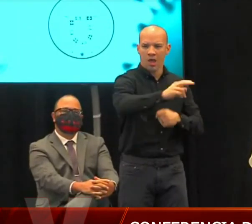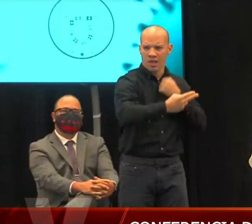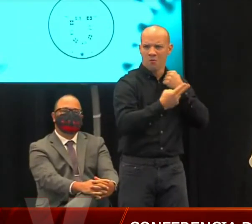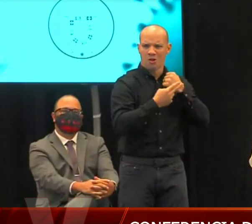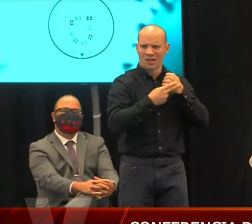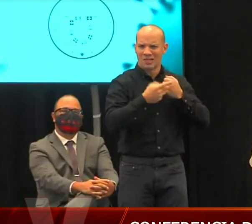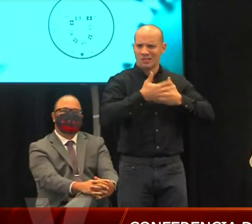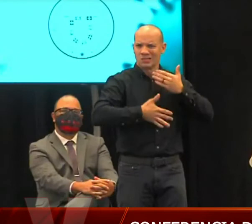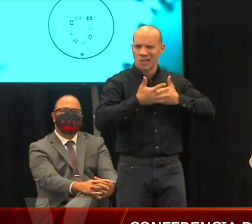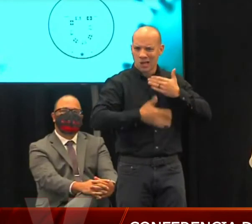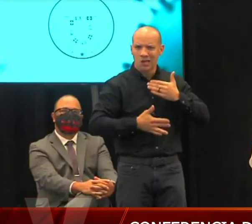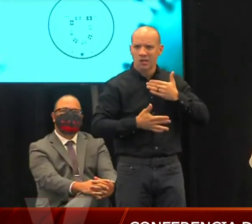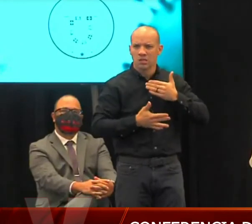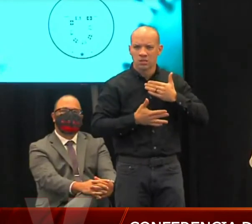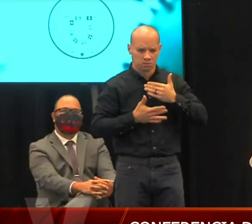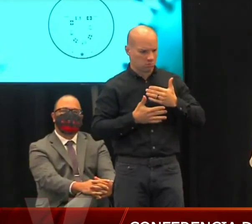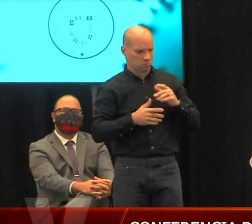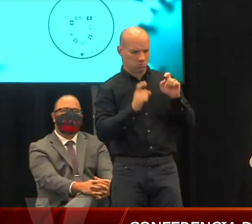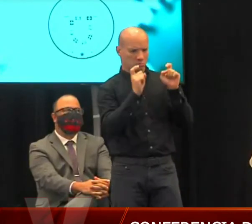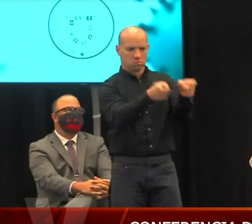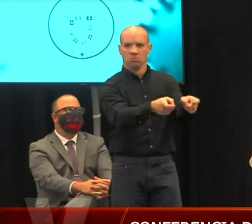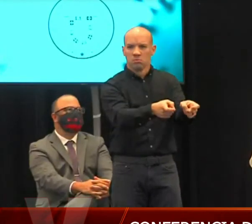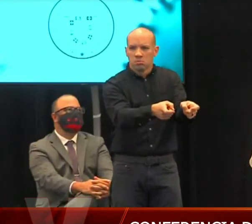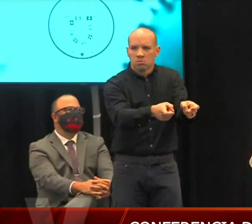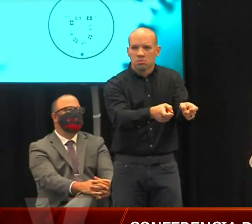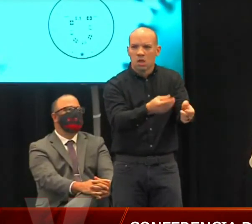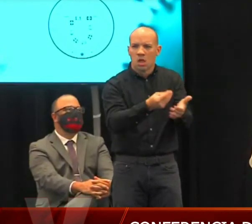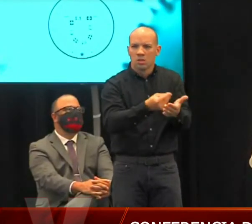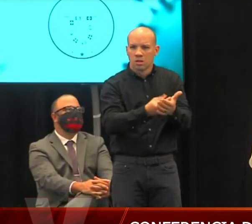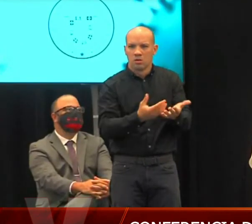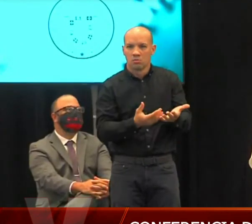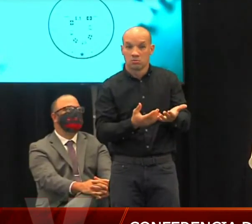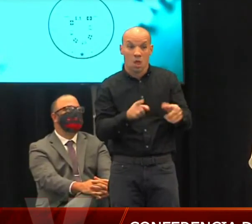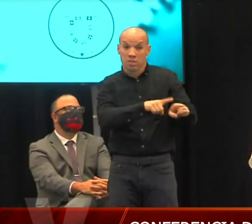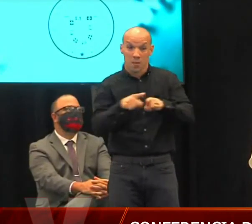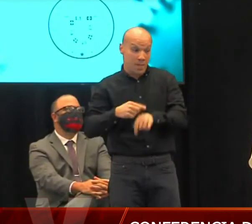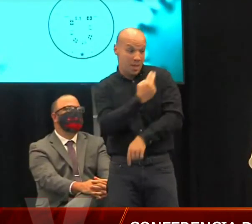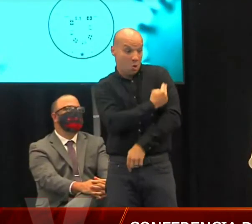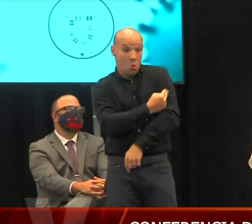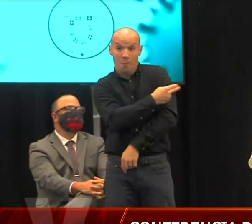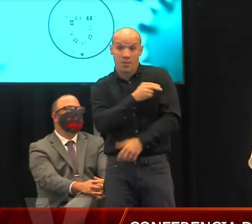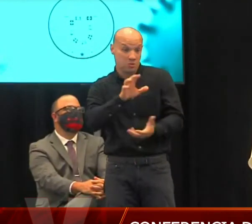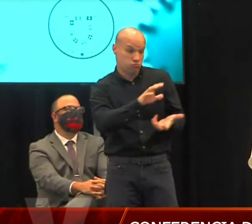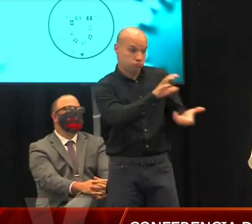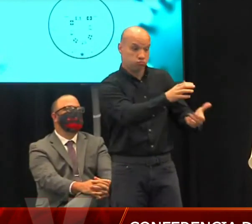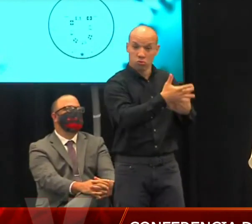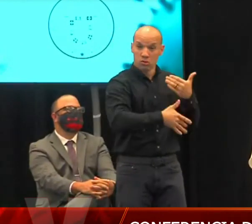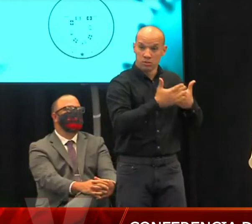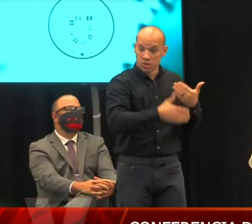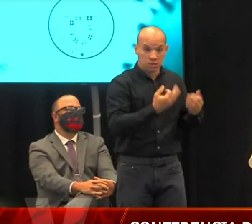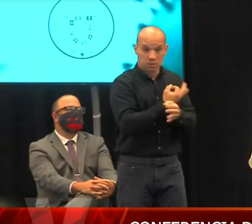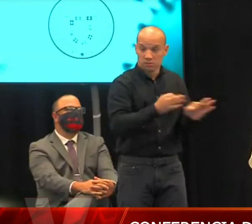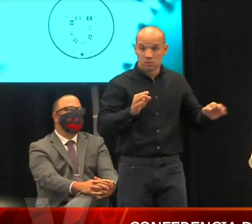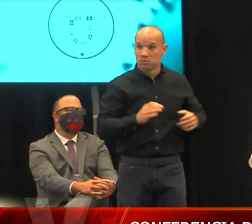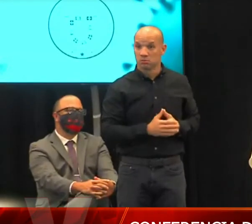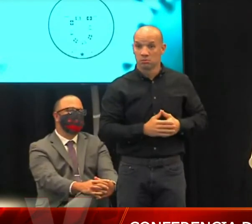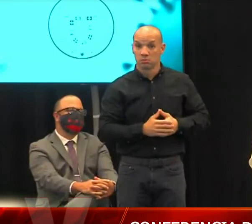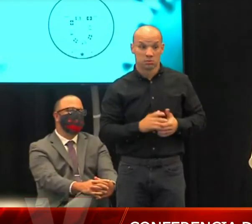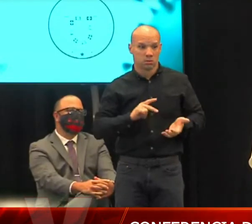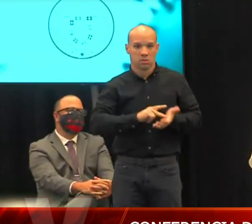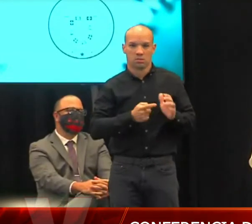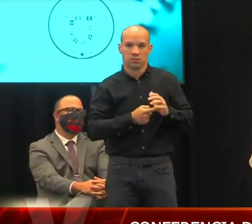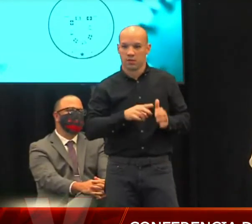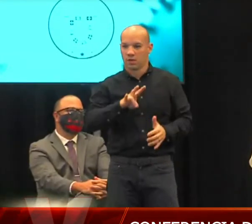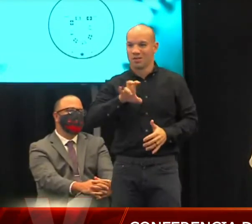llega al hospital de forma gratuita que se le dice a los bancos de sangre que no pueden tener ese marco de referencia de recobro de 750